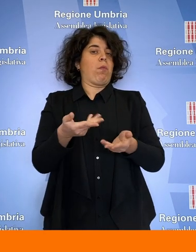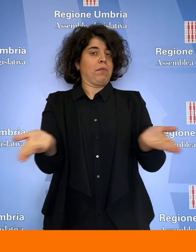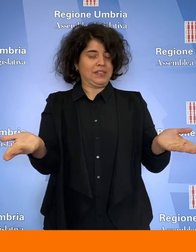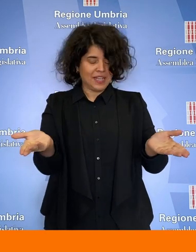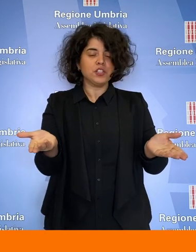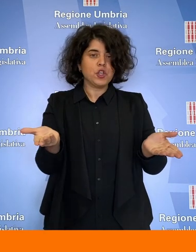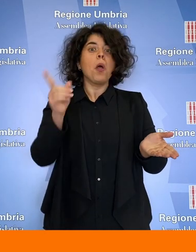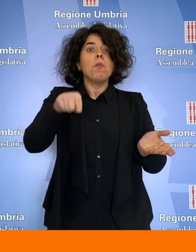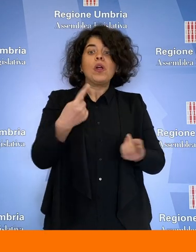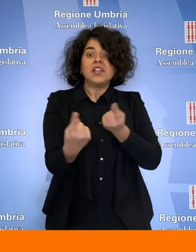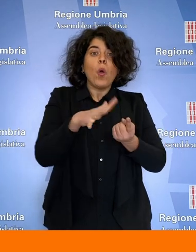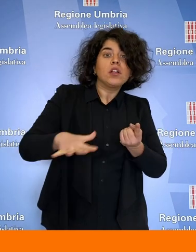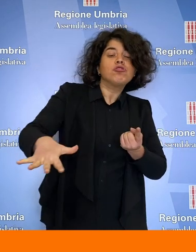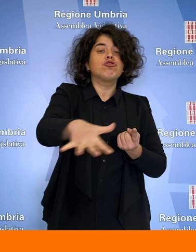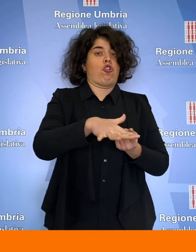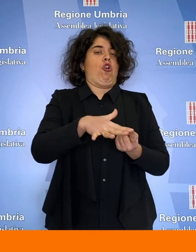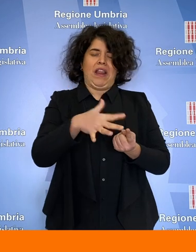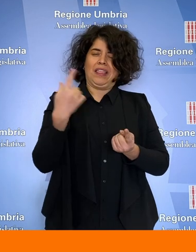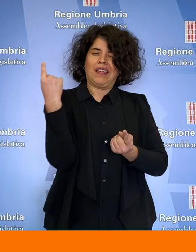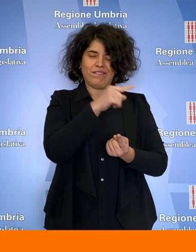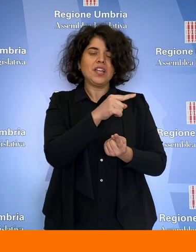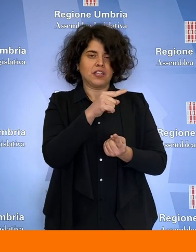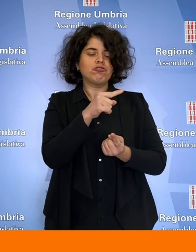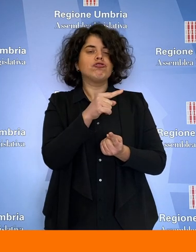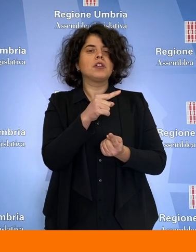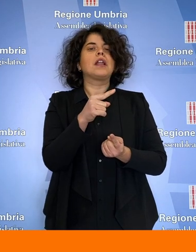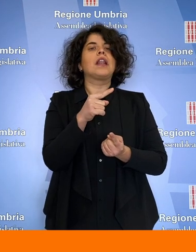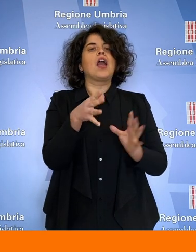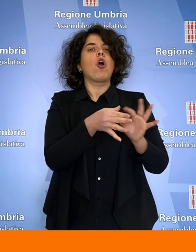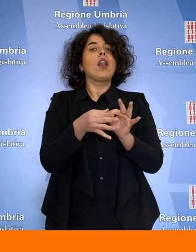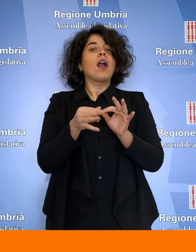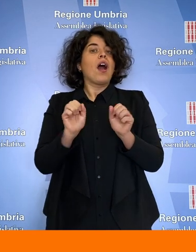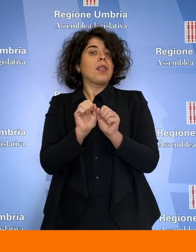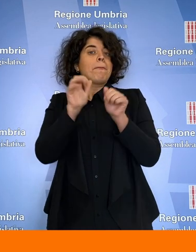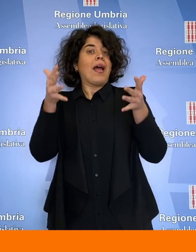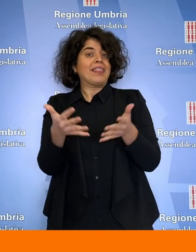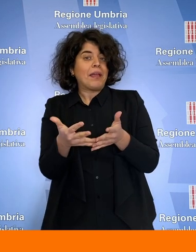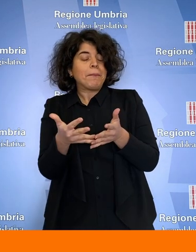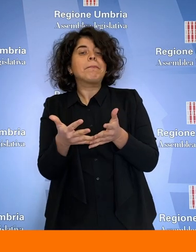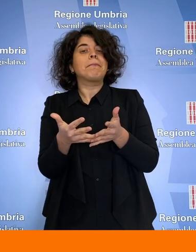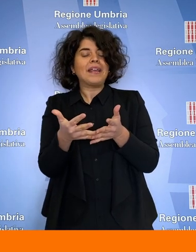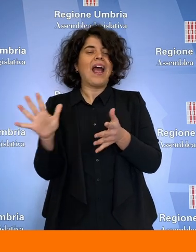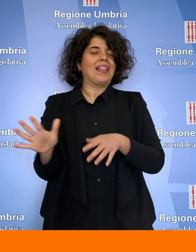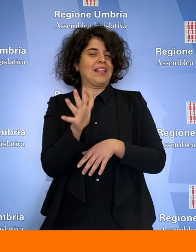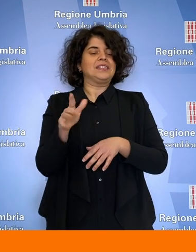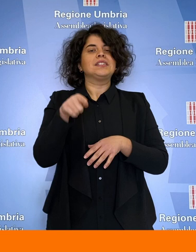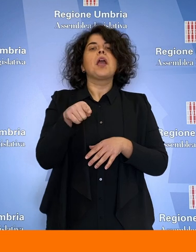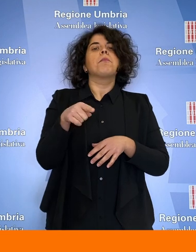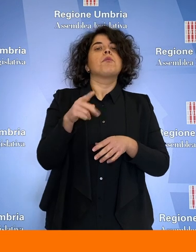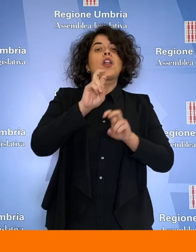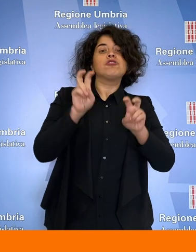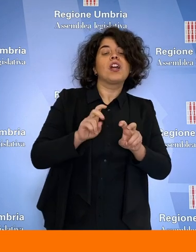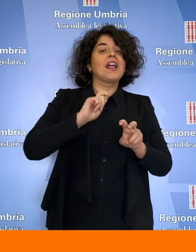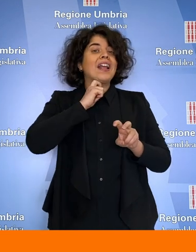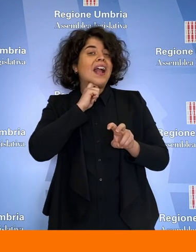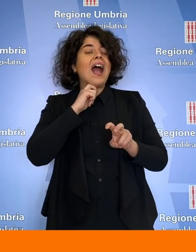come quella attuale, caratterizzata dalle conseguenze della crisi pandemica, dal balzo dei prezzi dell'energia elettrica e